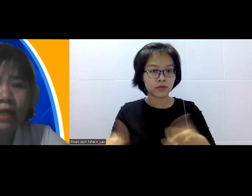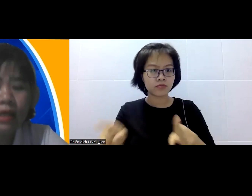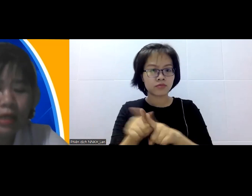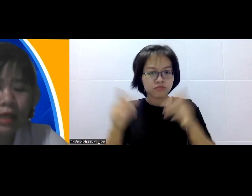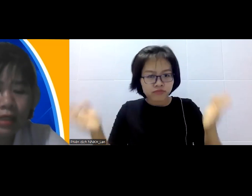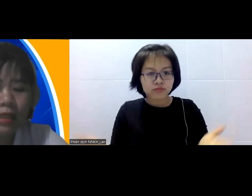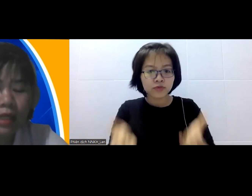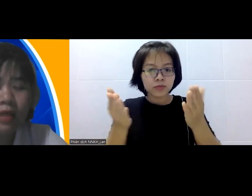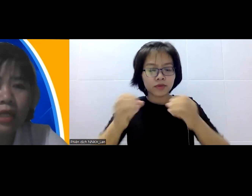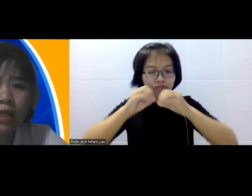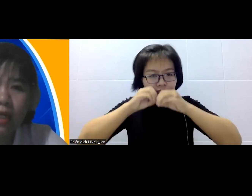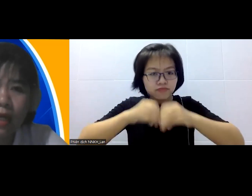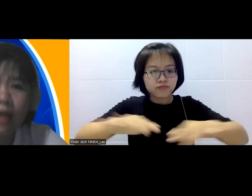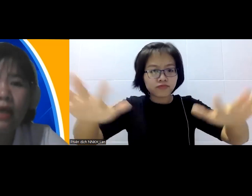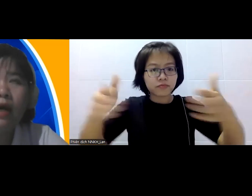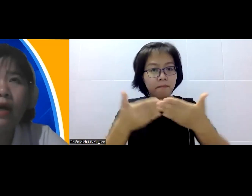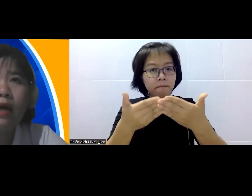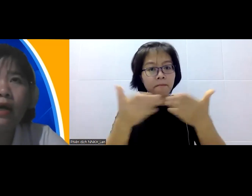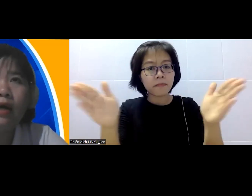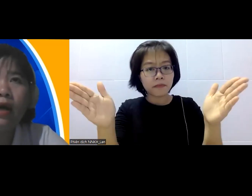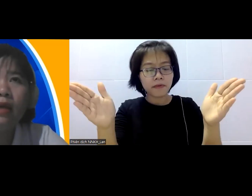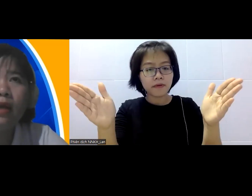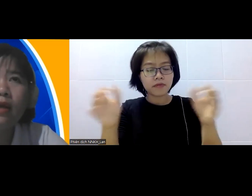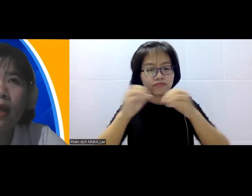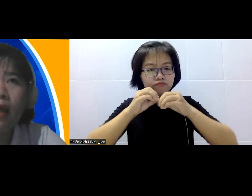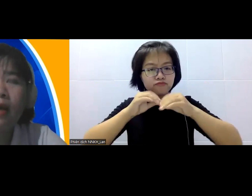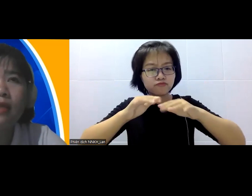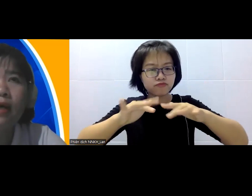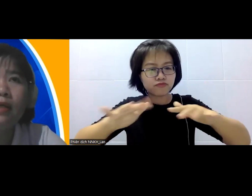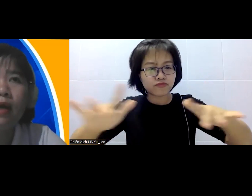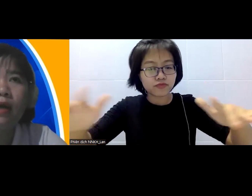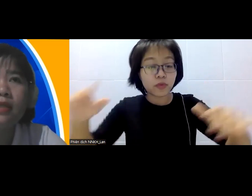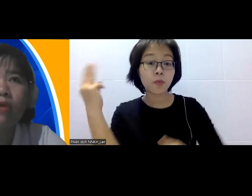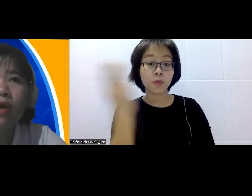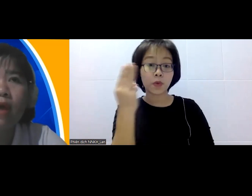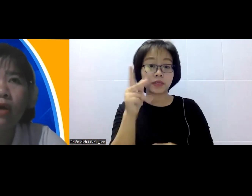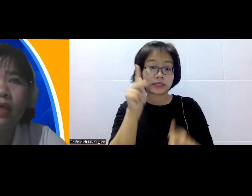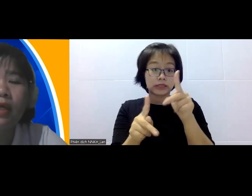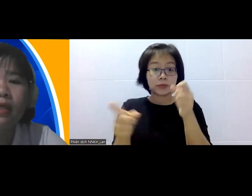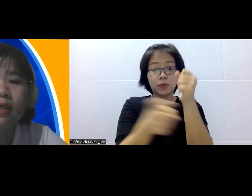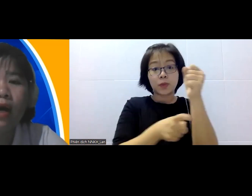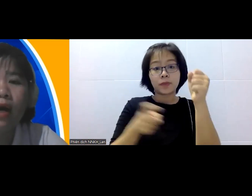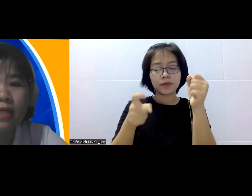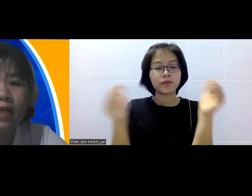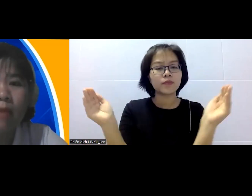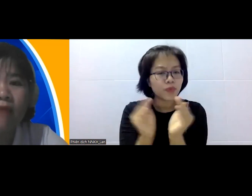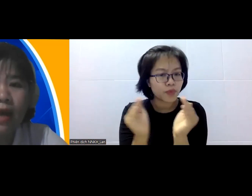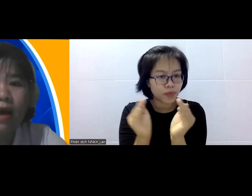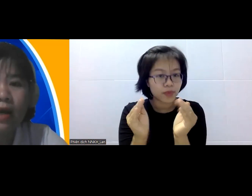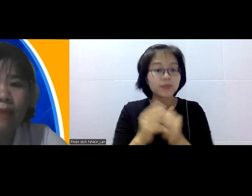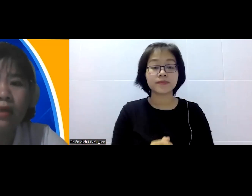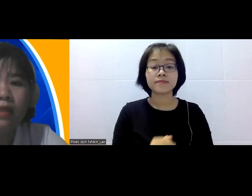thì cái những cái điển hình nè họ ở những cái nơi khác họ tới họ trao đổi học hỏi thì họ sẽ đến